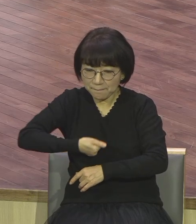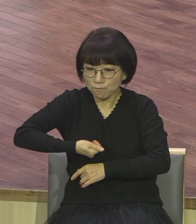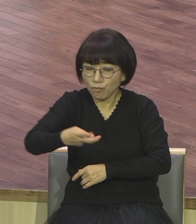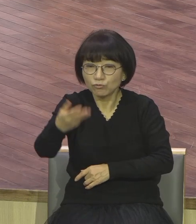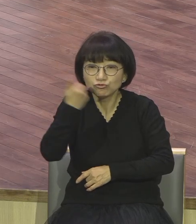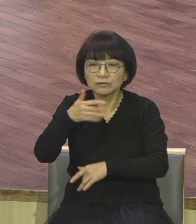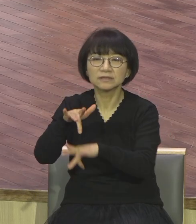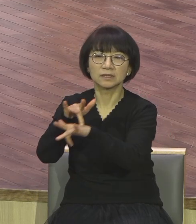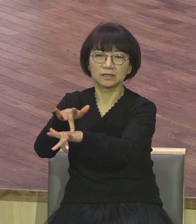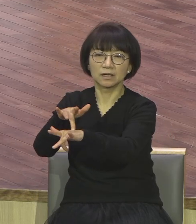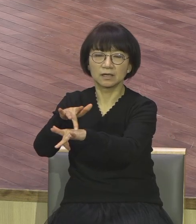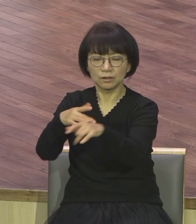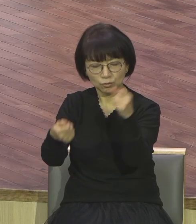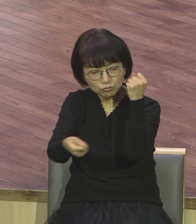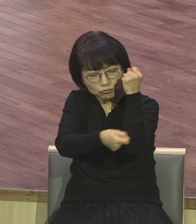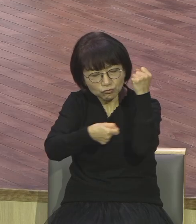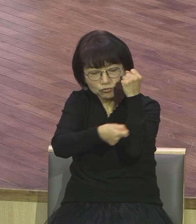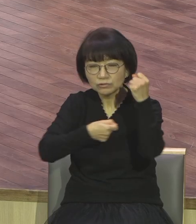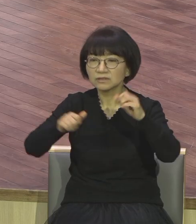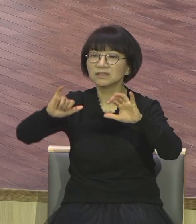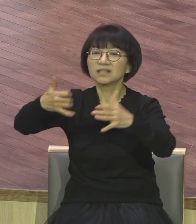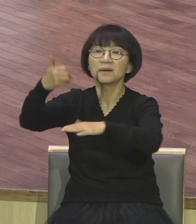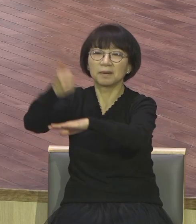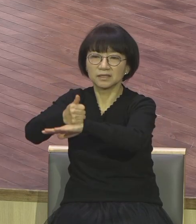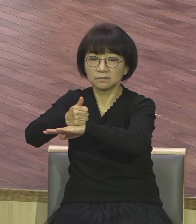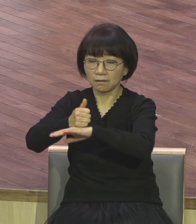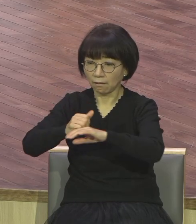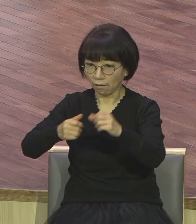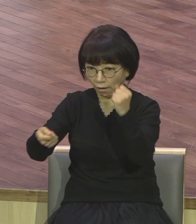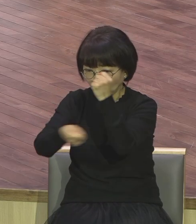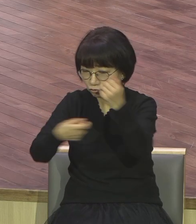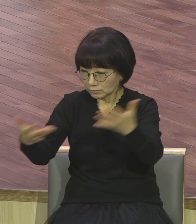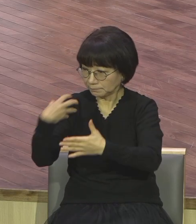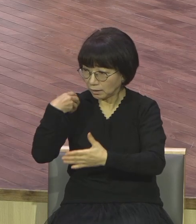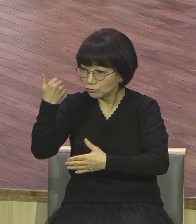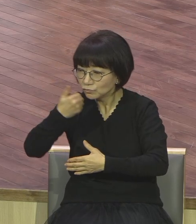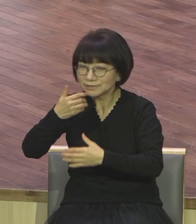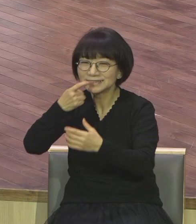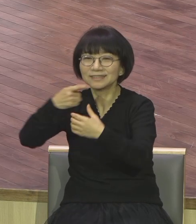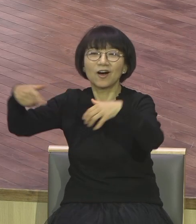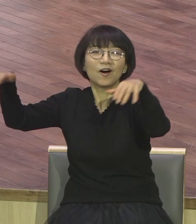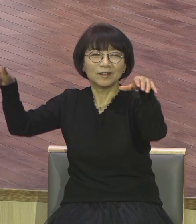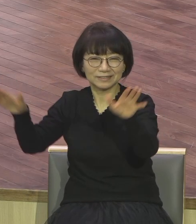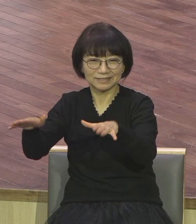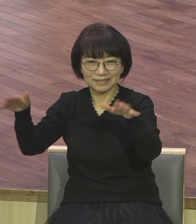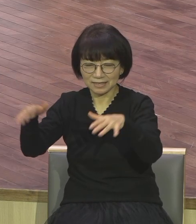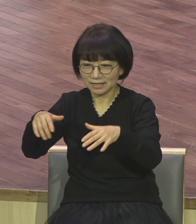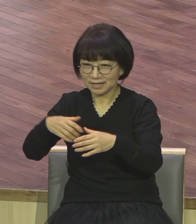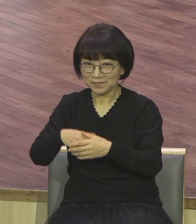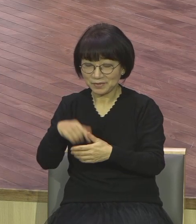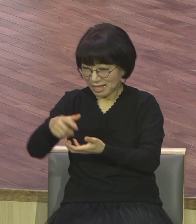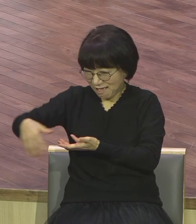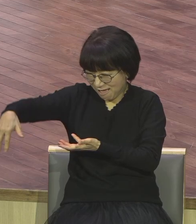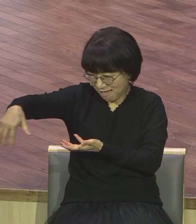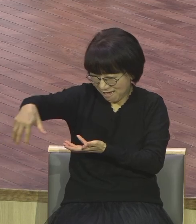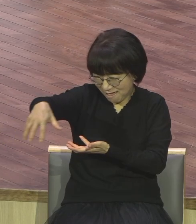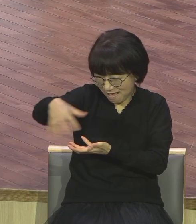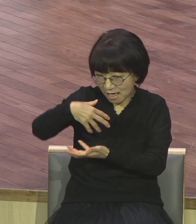끝이고 추수꾼은 천사들이고 가라지를 거두어 불에 사라는 것이 이 세상 끝 마지막